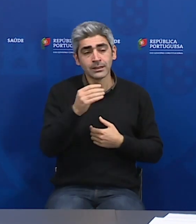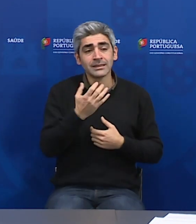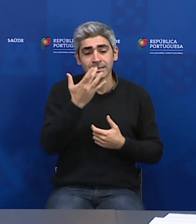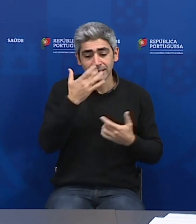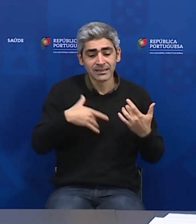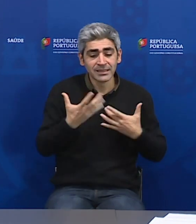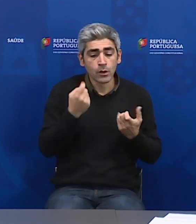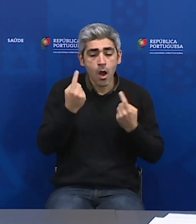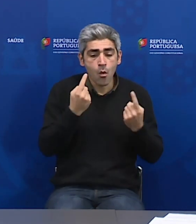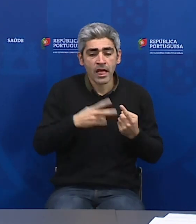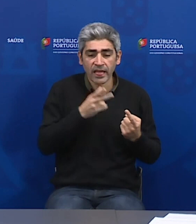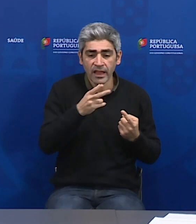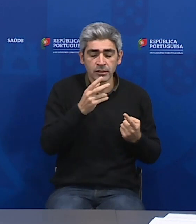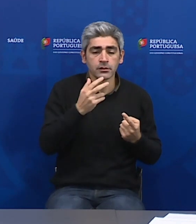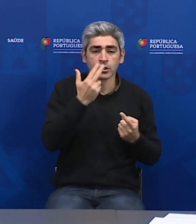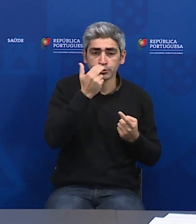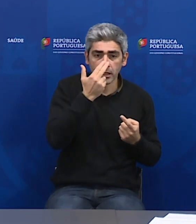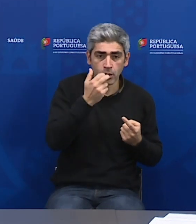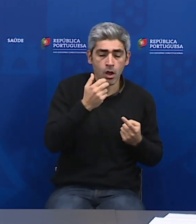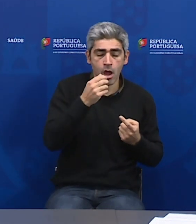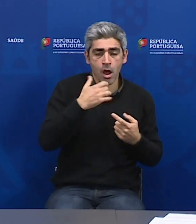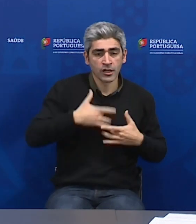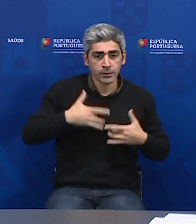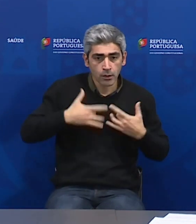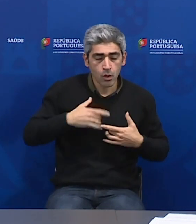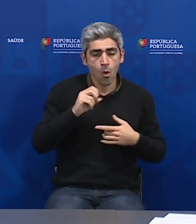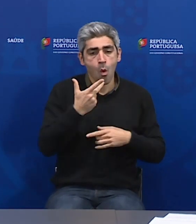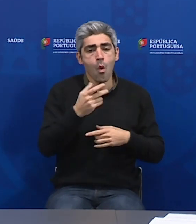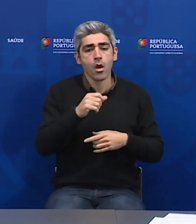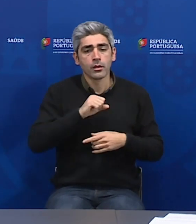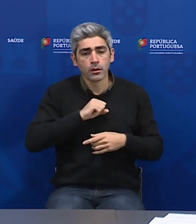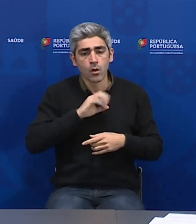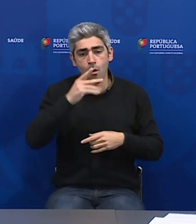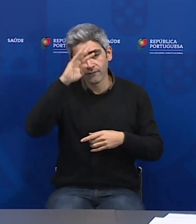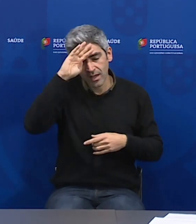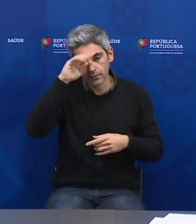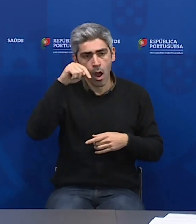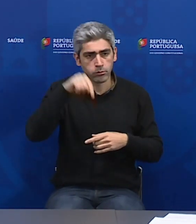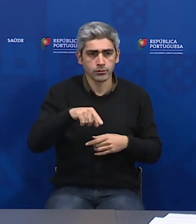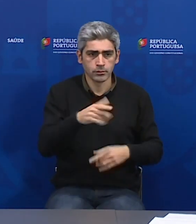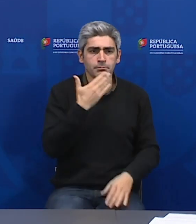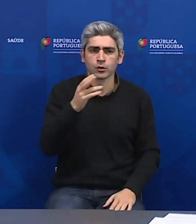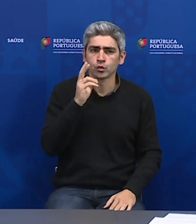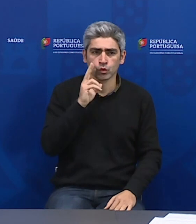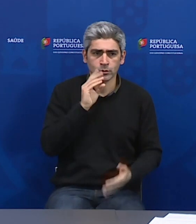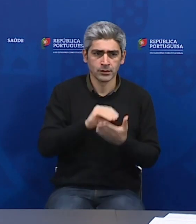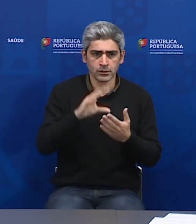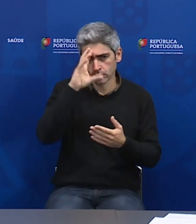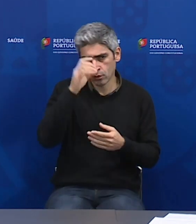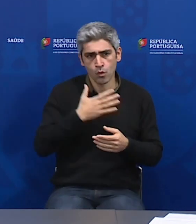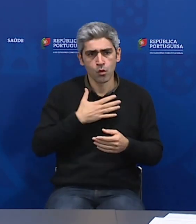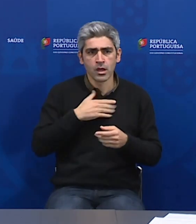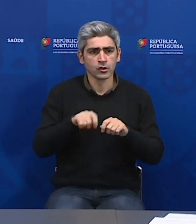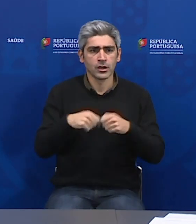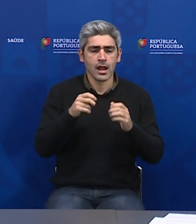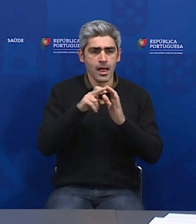queixas respiratórias ou febre, seja feito o teste. Se você acha que a diferença, desculpa, eu não quero falar com as